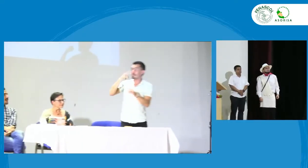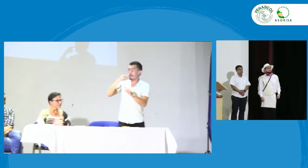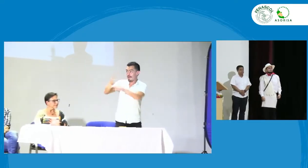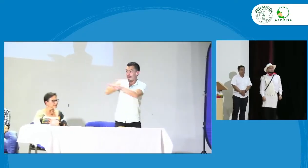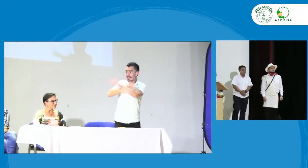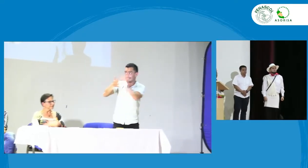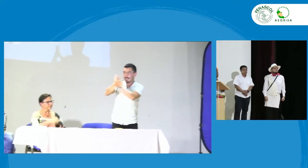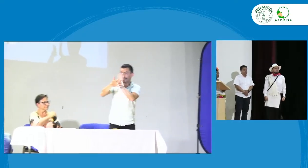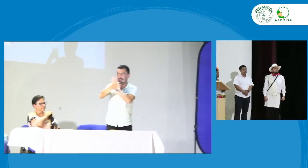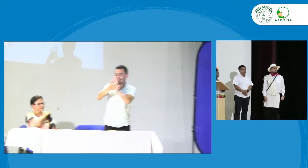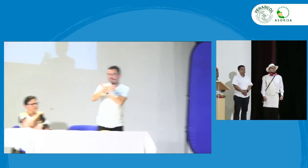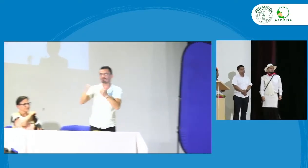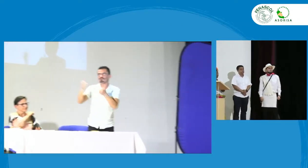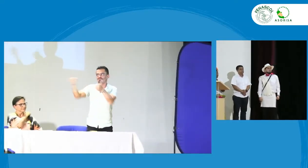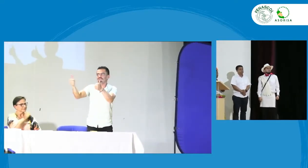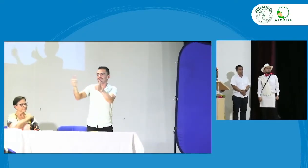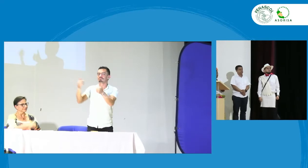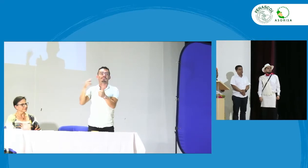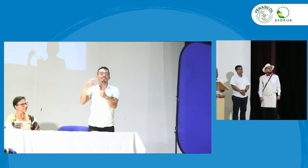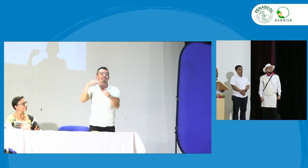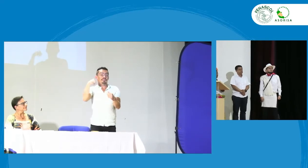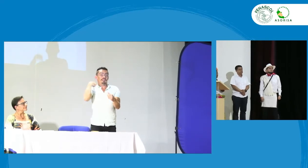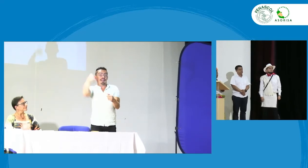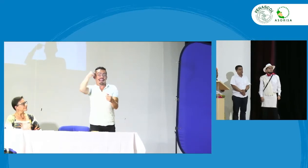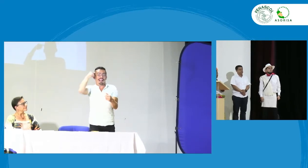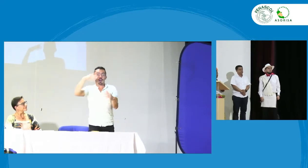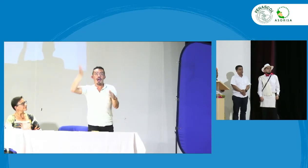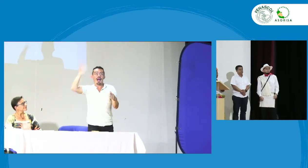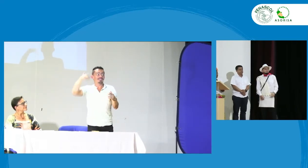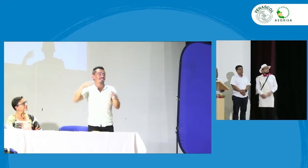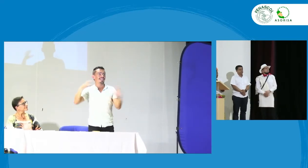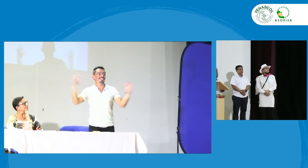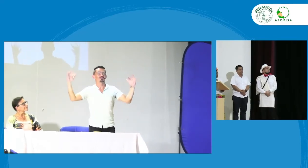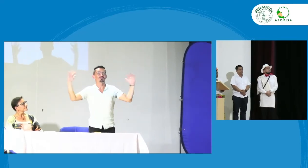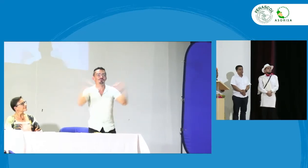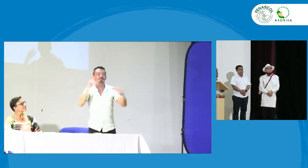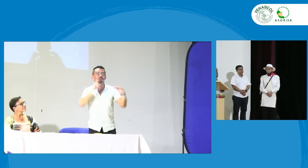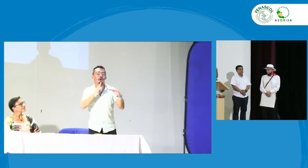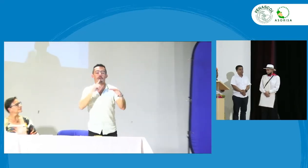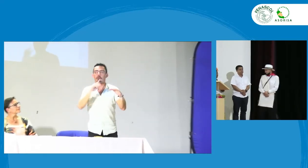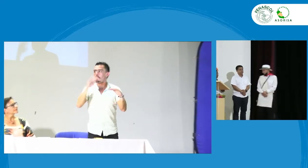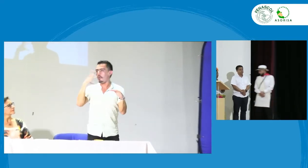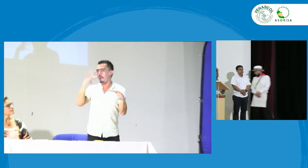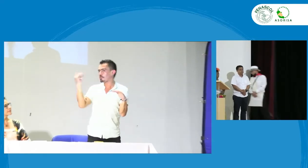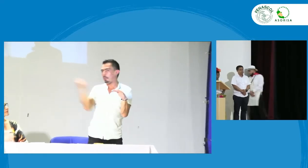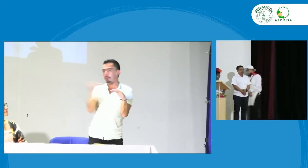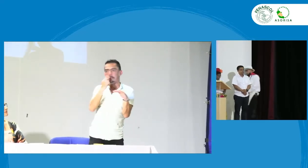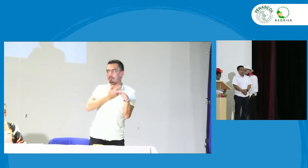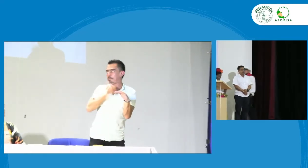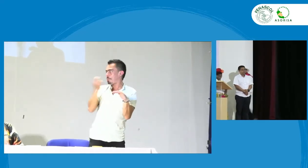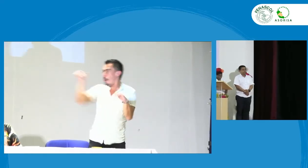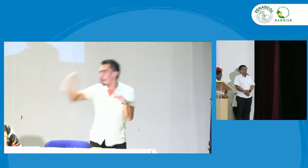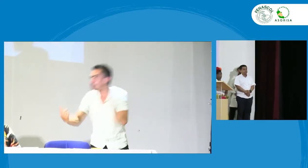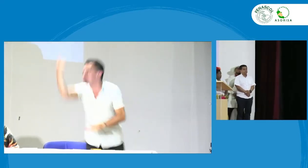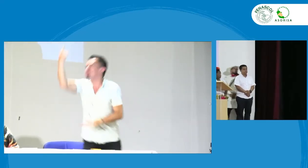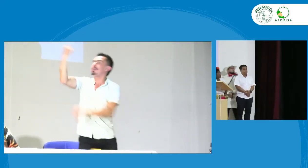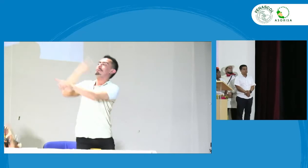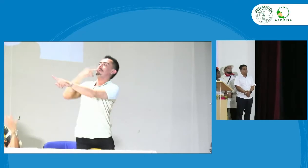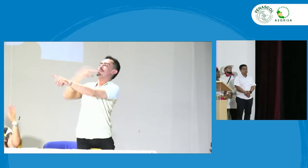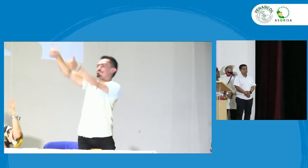justo en relación con lo que acaba de decir el padre de familia antes cuando nosotros estábamos en eventos de personas sordas